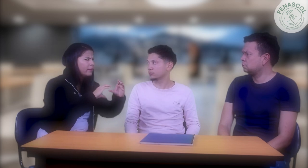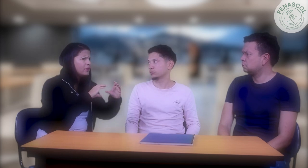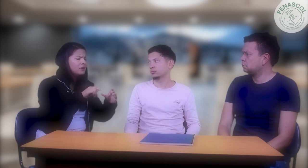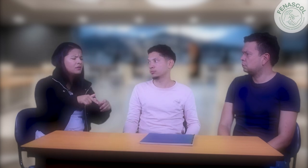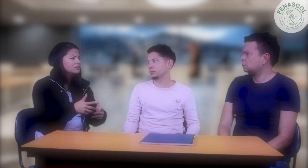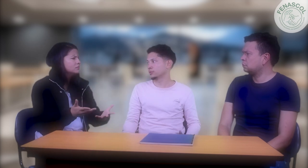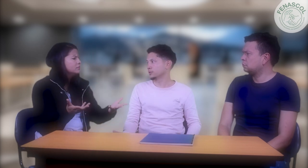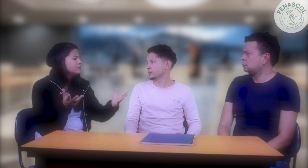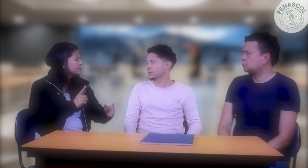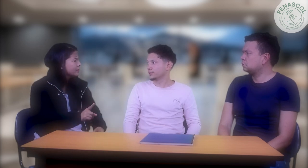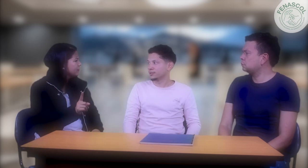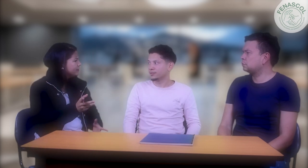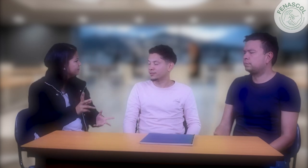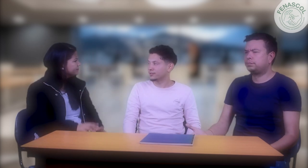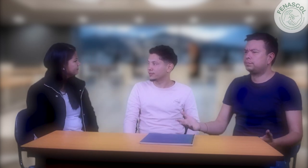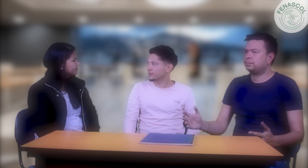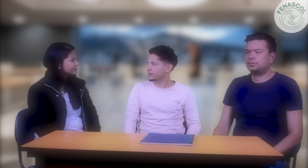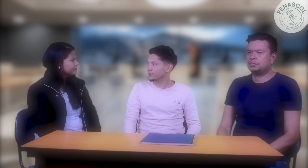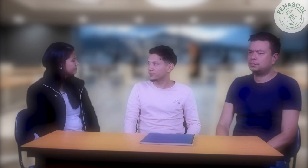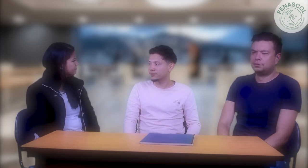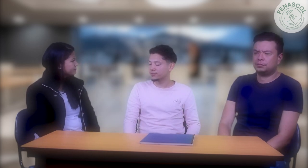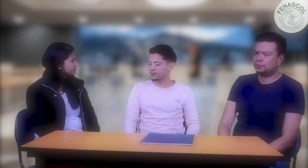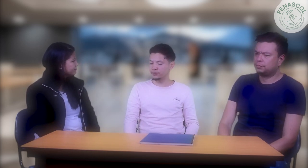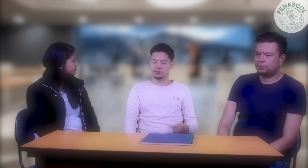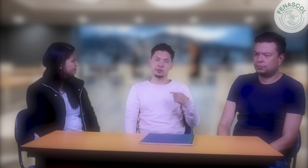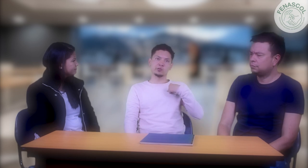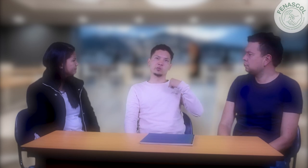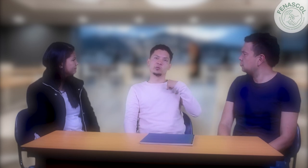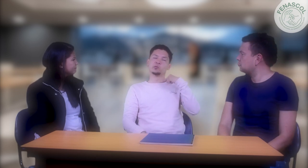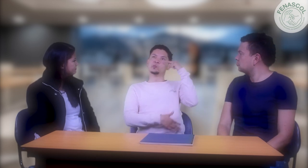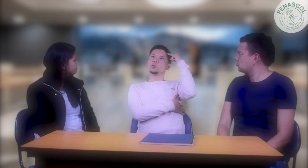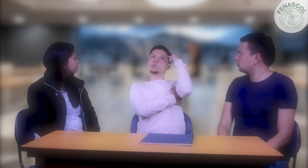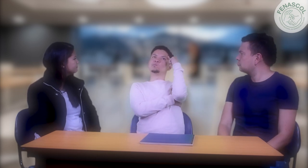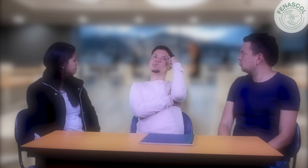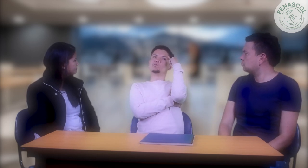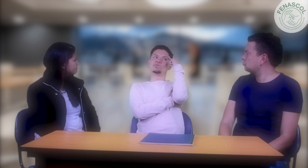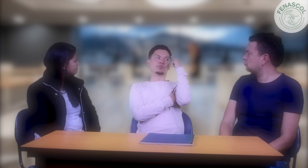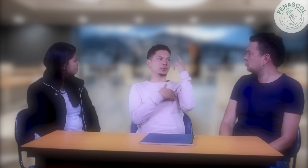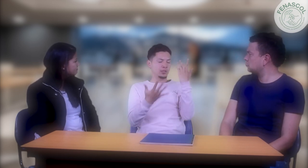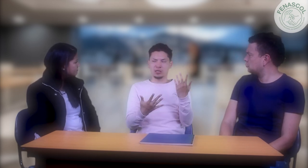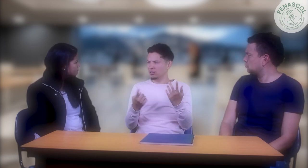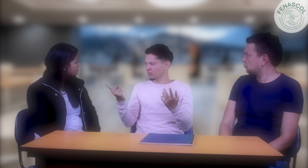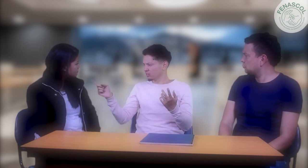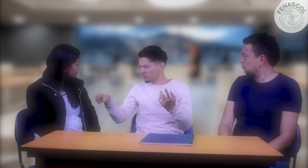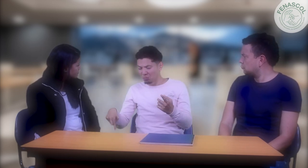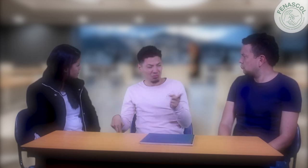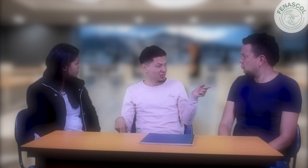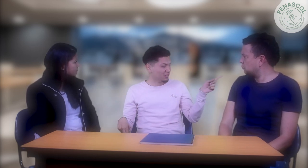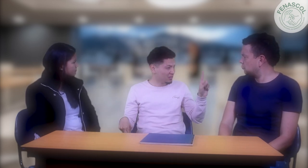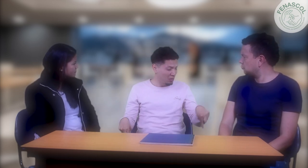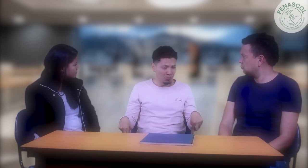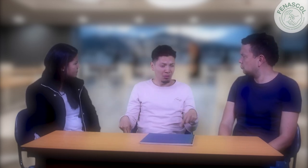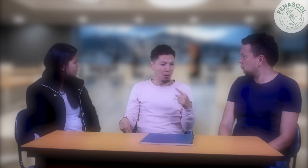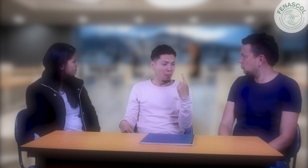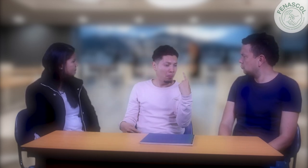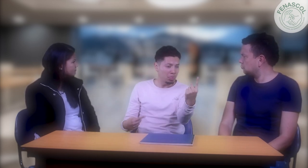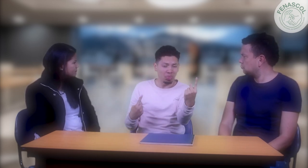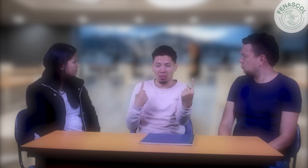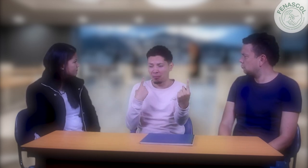el trámite de la pensión. No. Mmm. Pensando en esto, veo que a todos nos pasan situaciones similares, pero